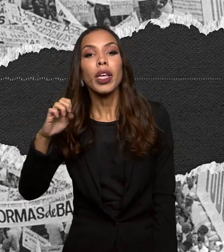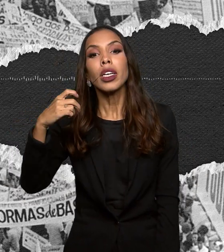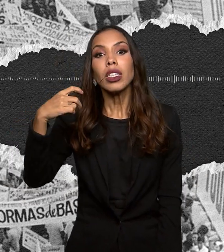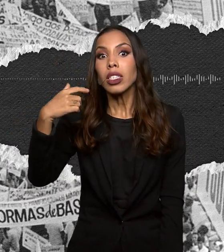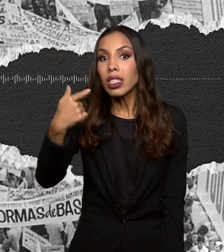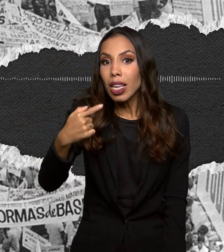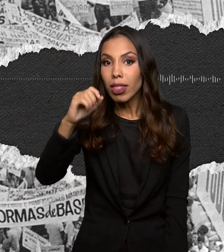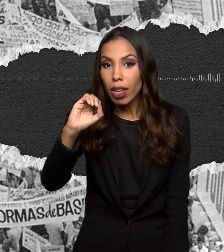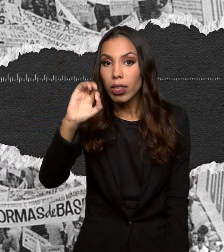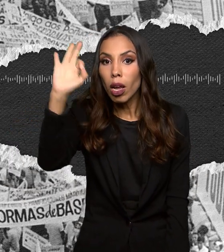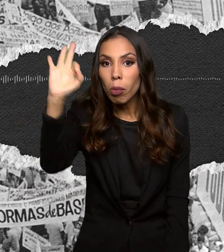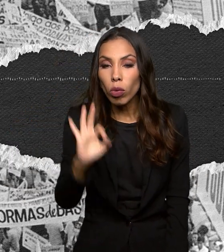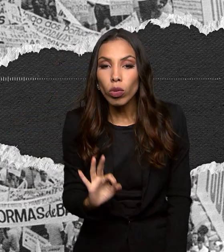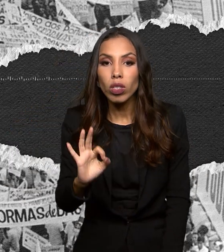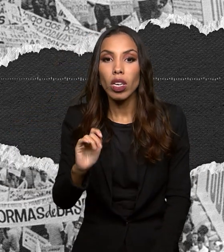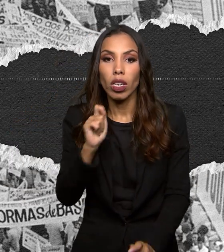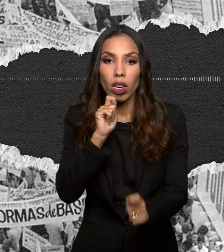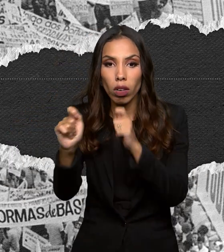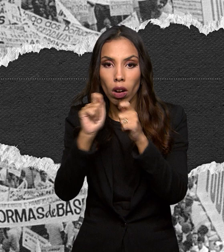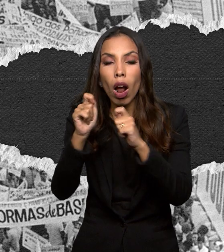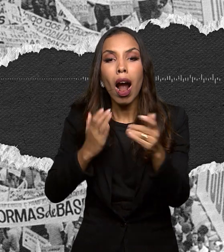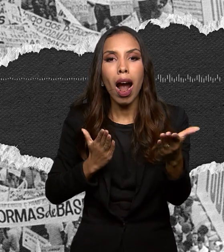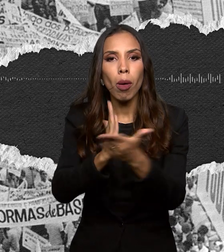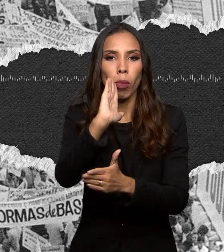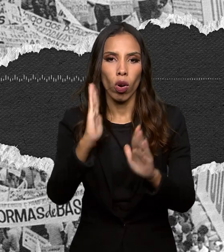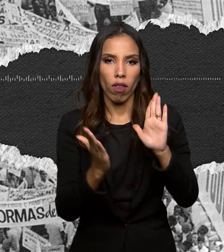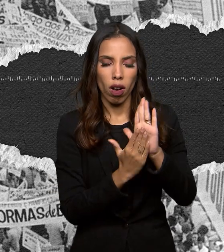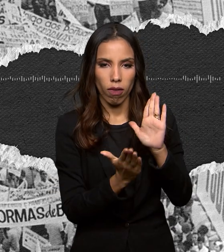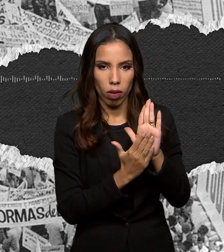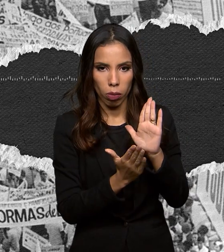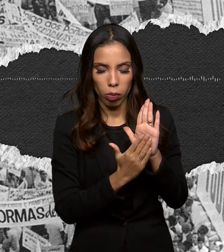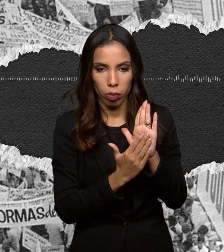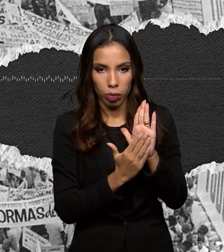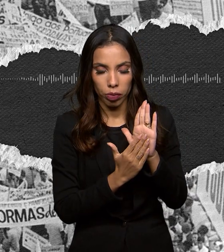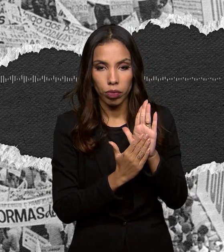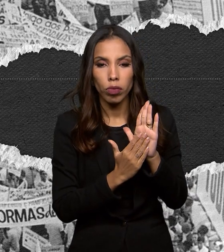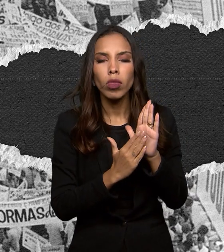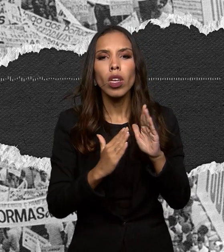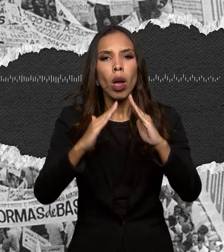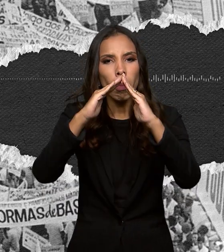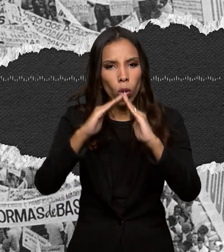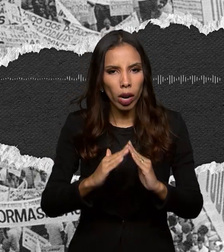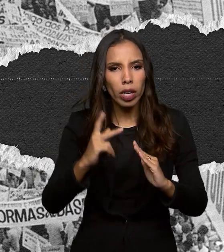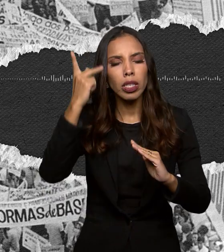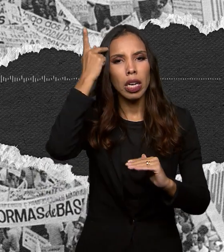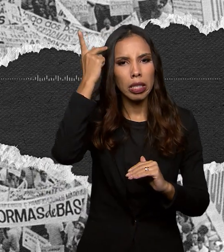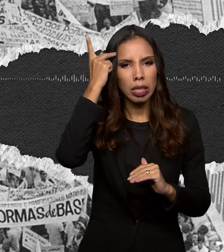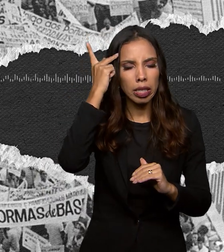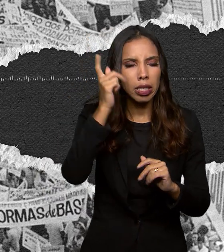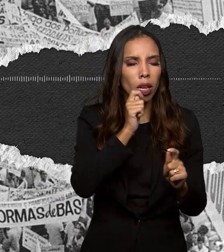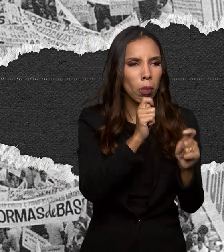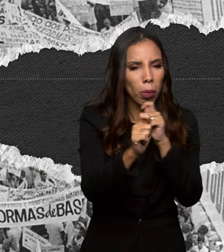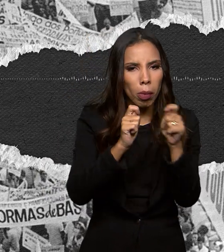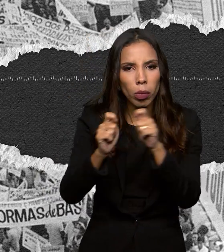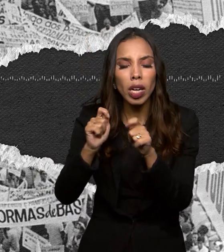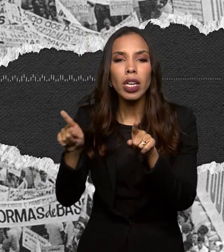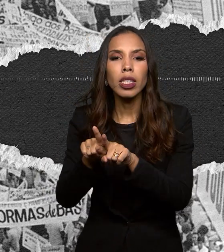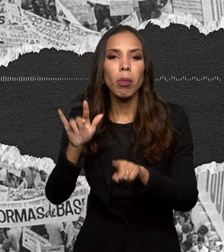entrevistados aprovavam as propostas. O levantamento ouviu moradores de São Paulo e foi encomendado pela Fecomércio, que reúne os